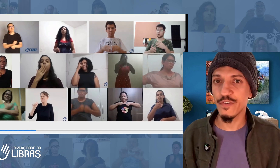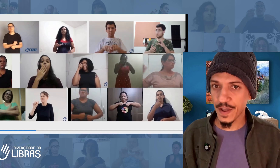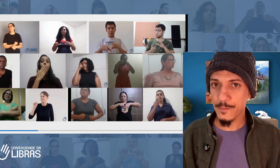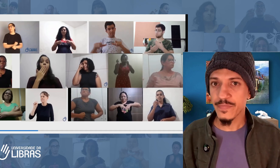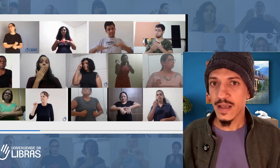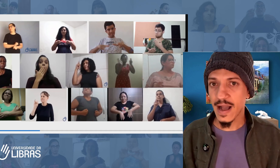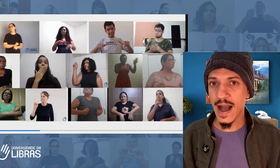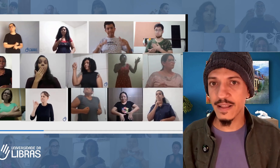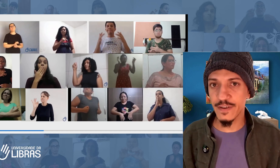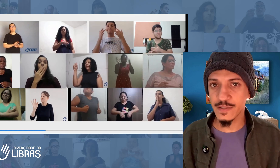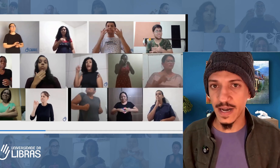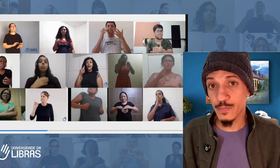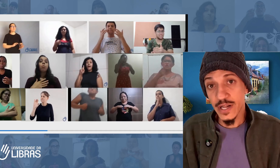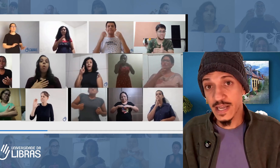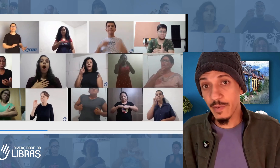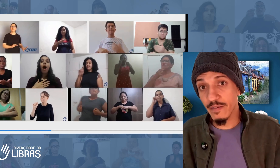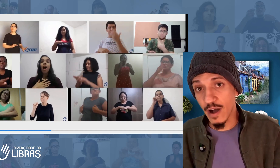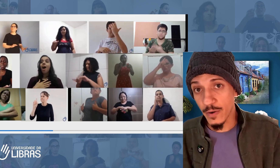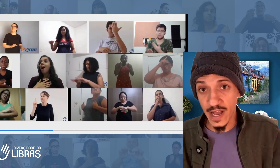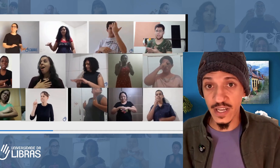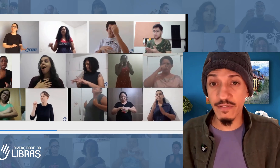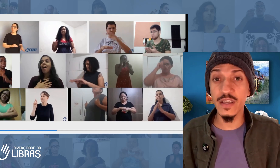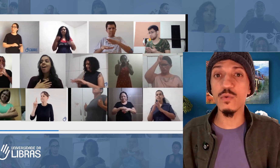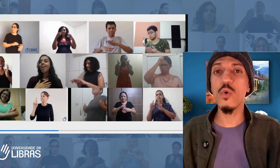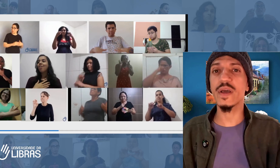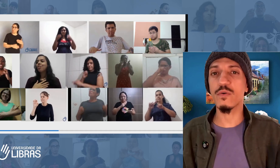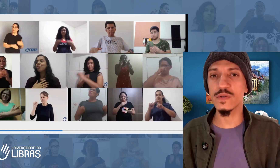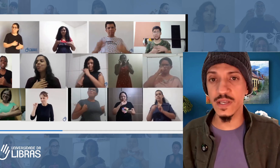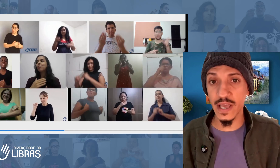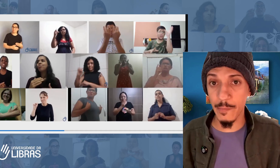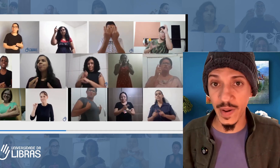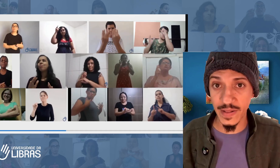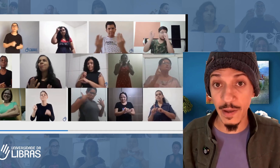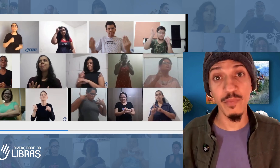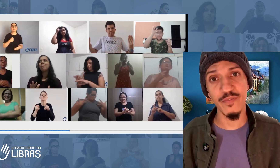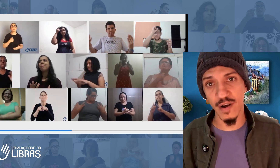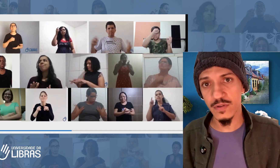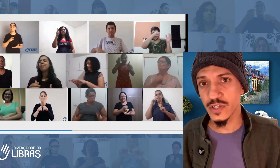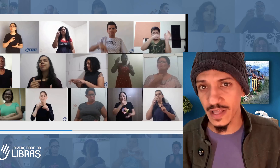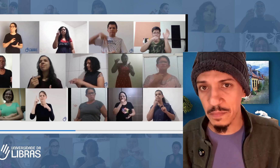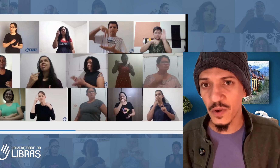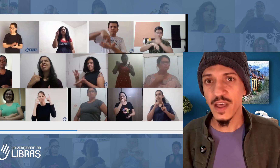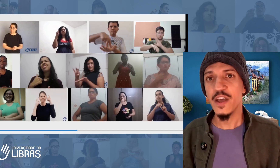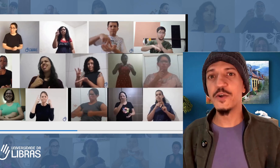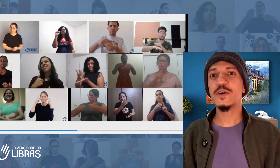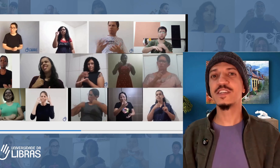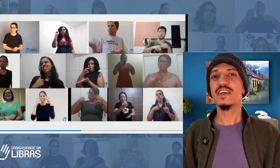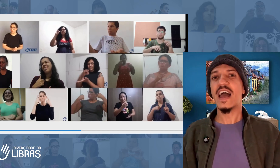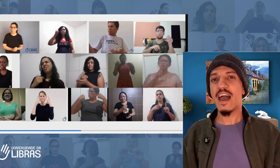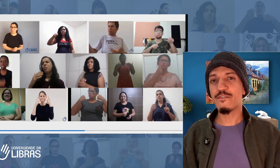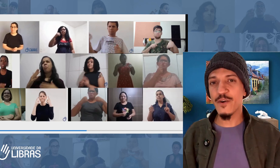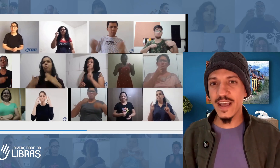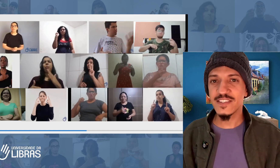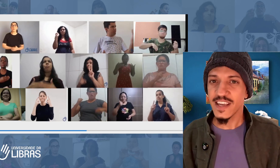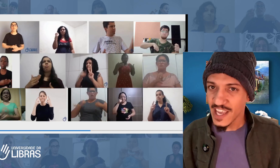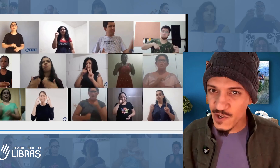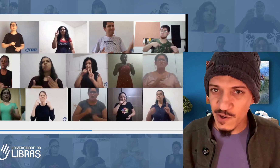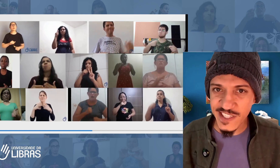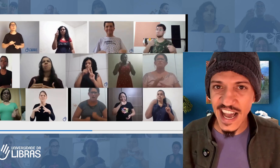cada vez mais. Por exemplo, a Val, que achava que nunca conseguia aprender por falta de tempo, e hoje é fluente, e consegue se